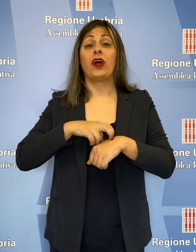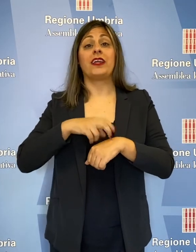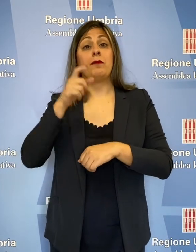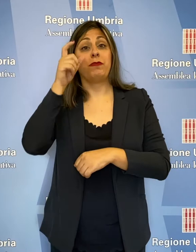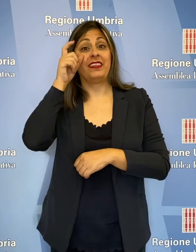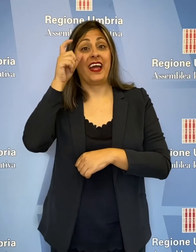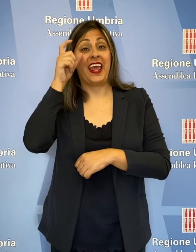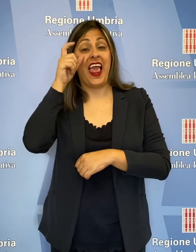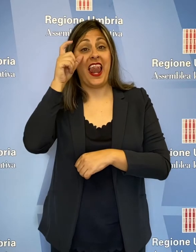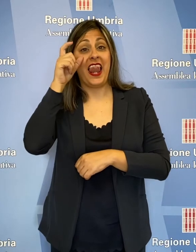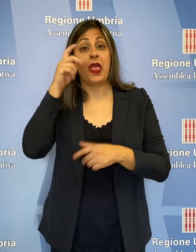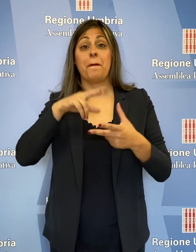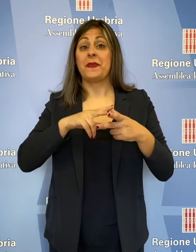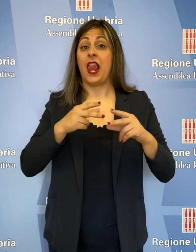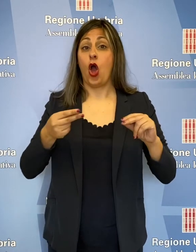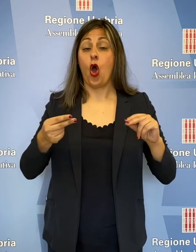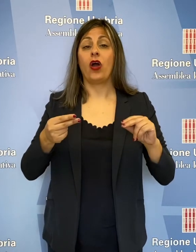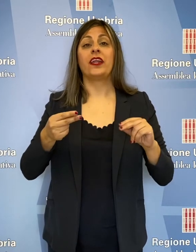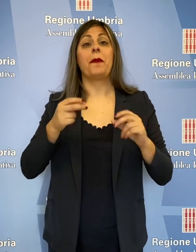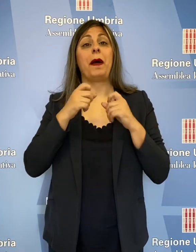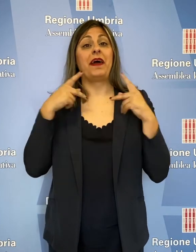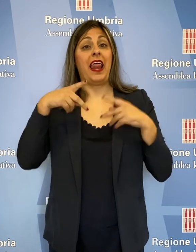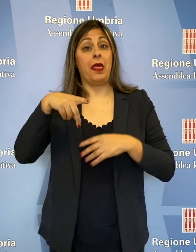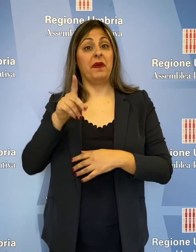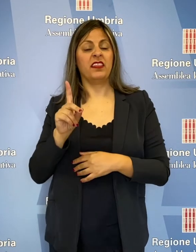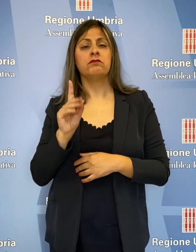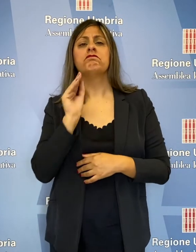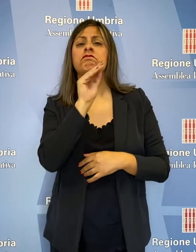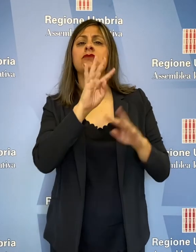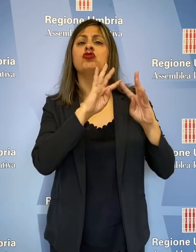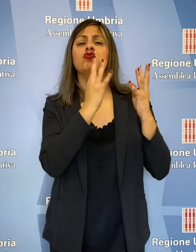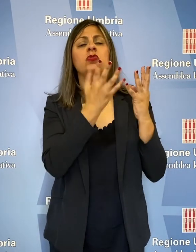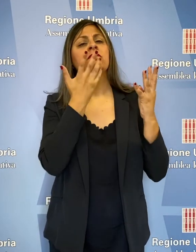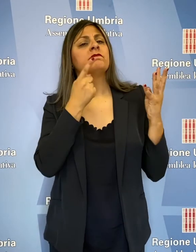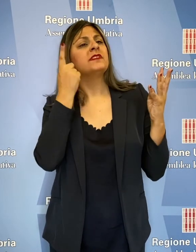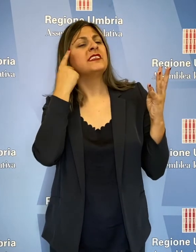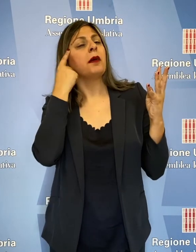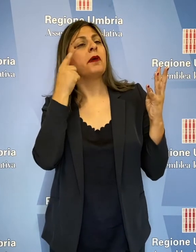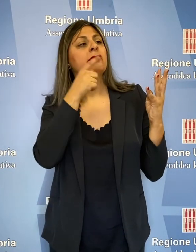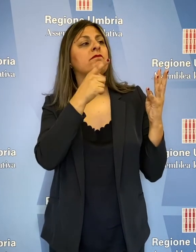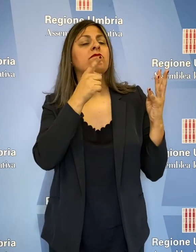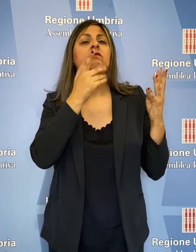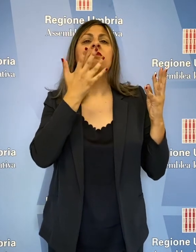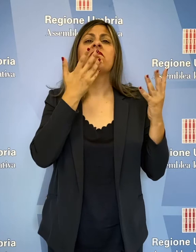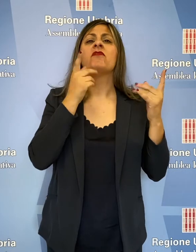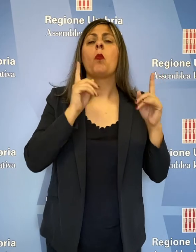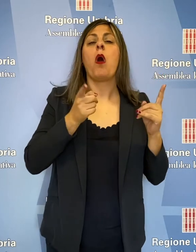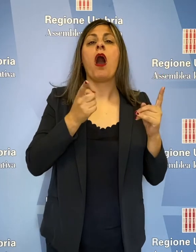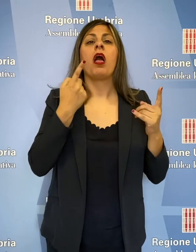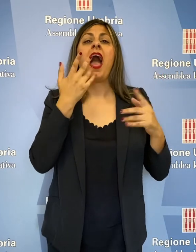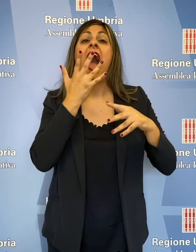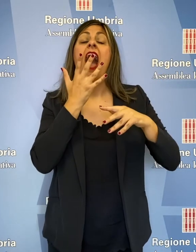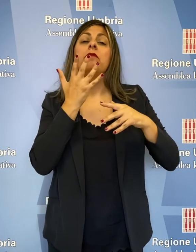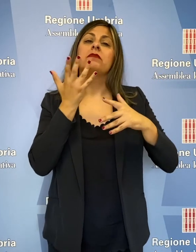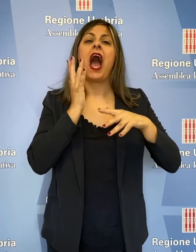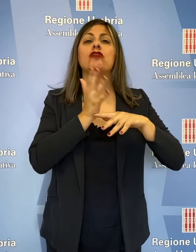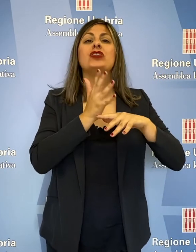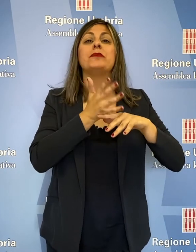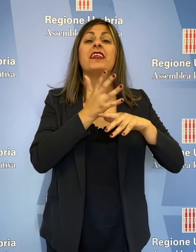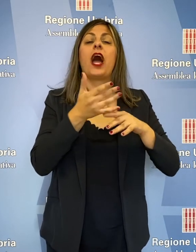hanno chiesto alla giunta di conoscere gli intendimenti riguardo all'accessibilità del centro unico di prenotazione, CUP, e la